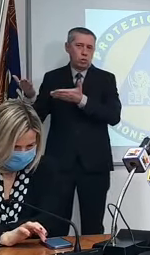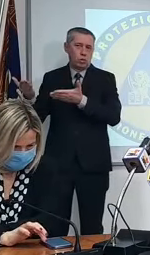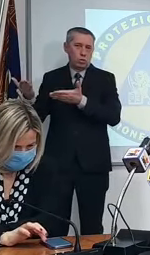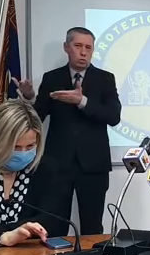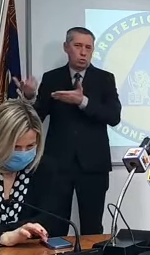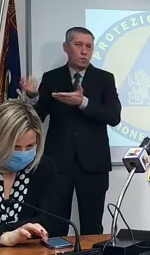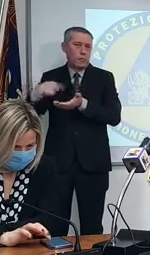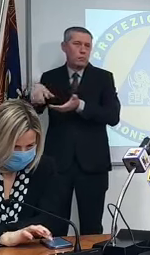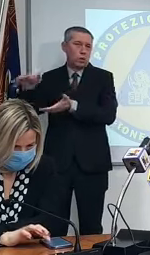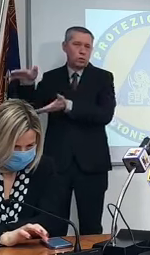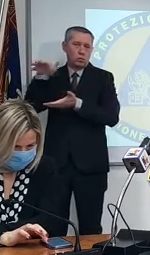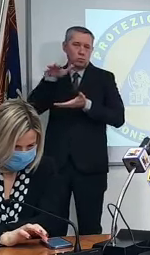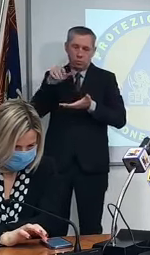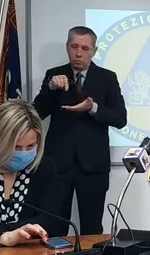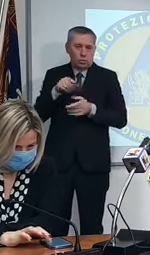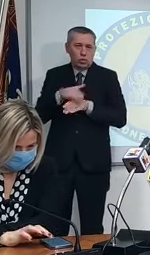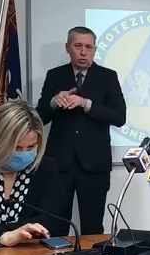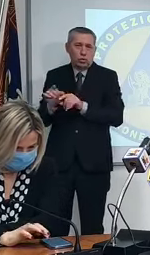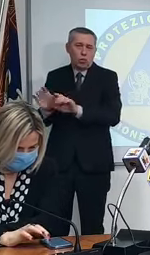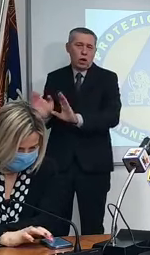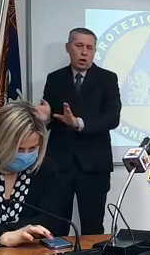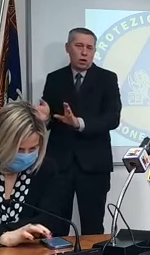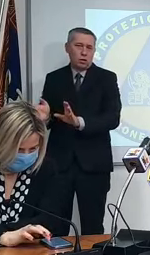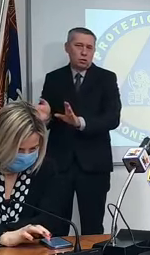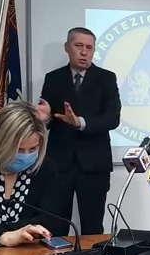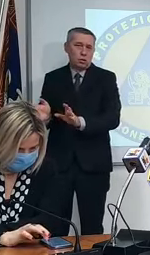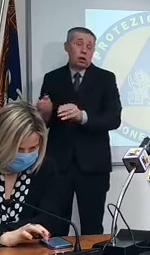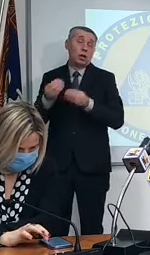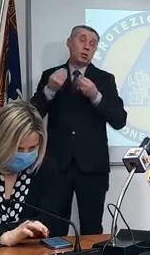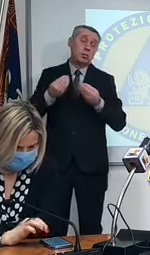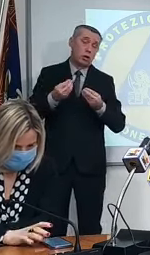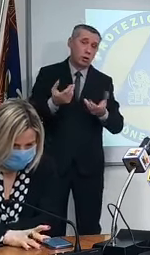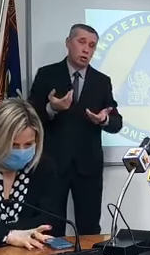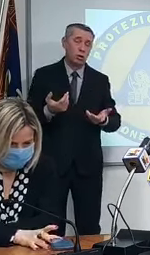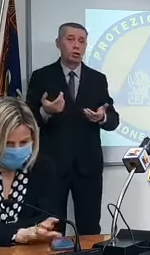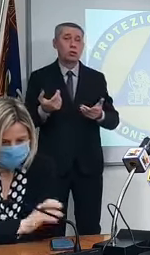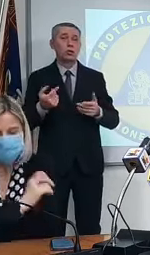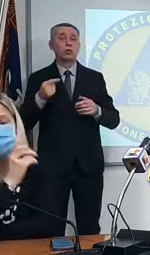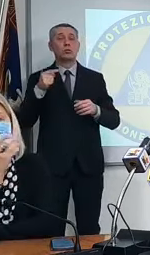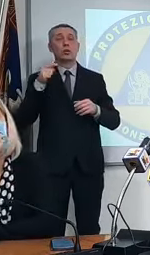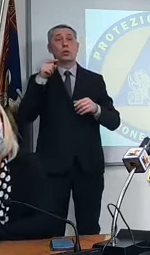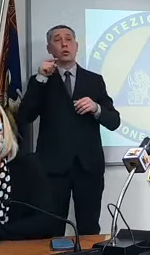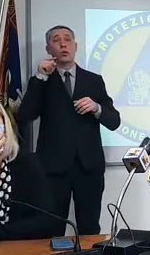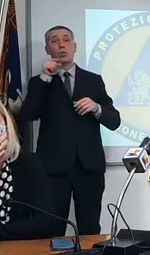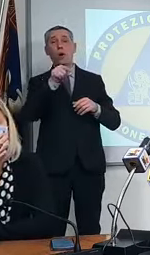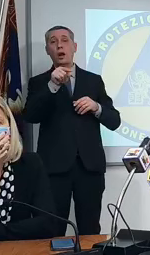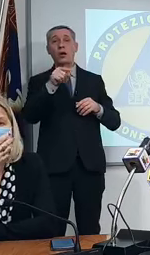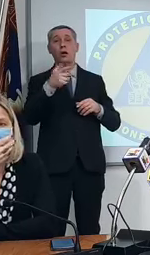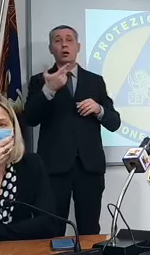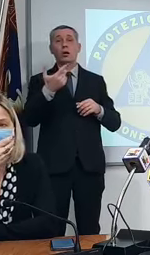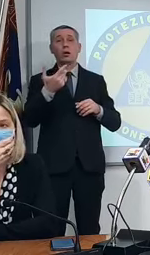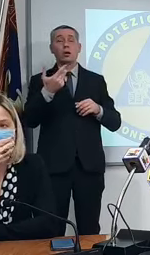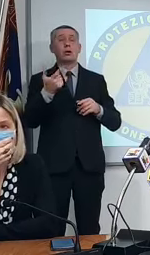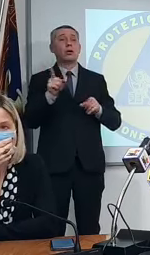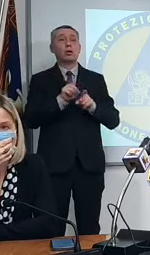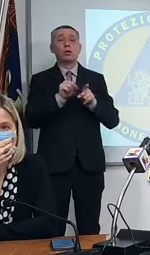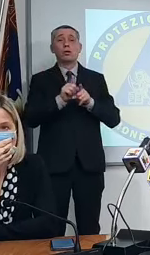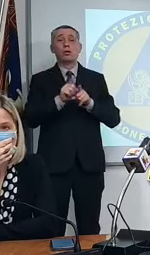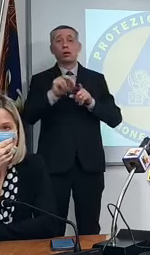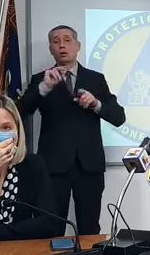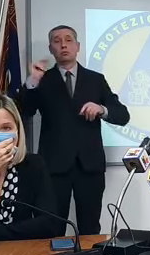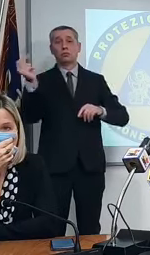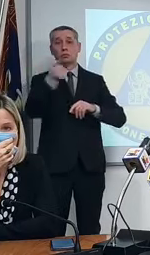che ci danno però non possiamo pensare che anche questa sia tipo jukebox media monetina via fuori